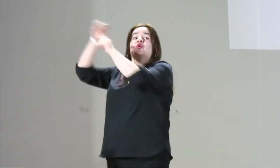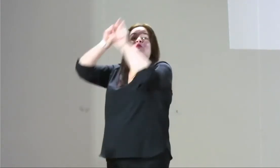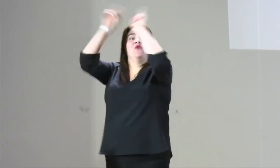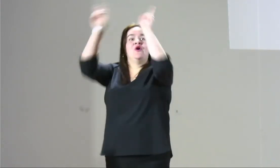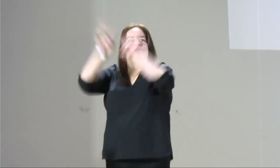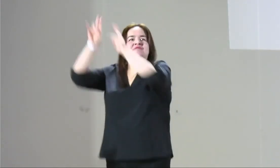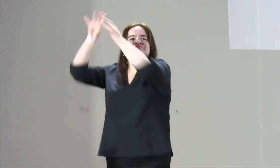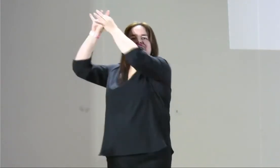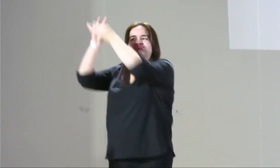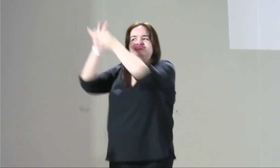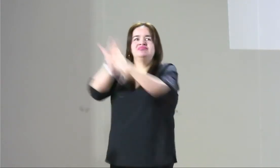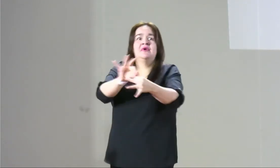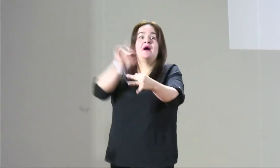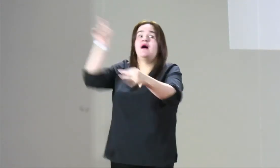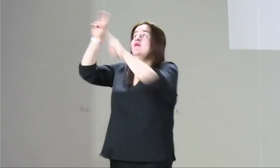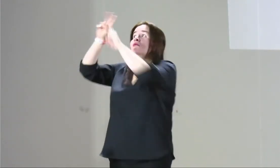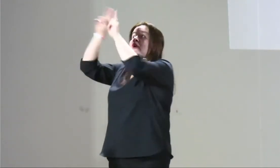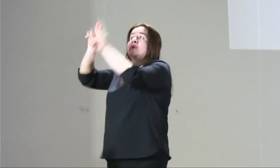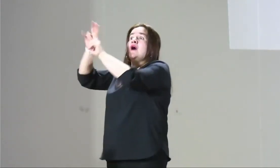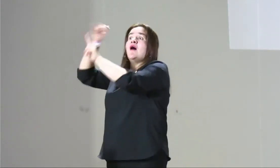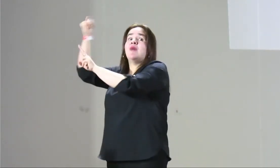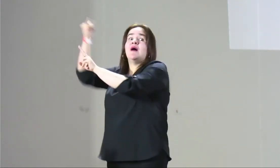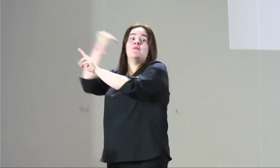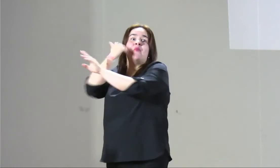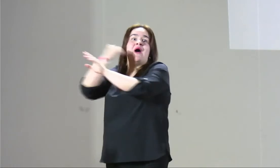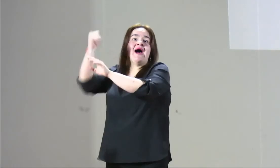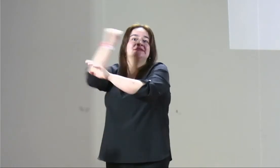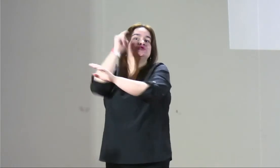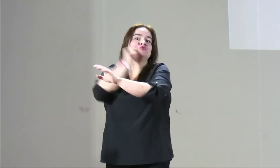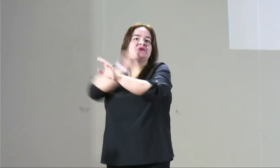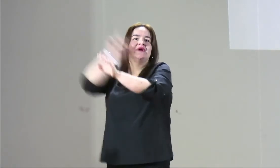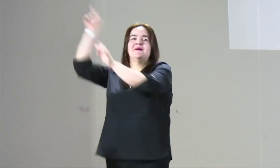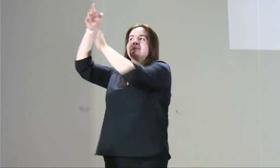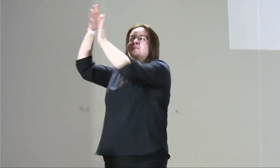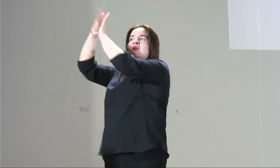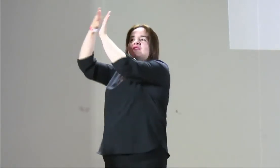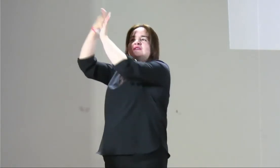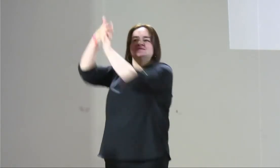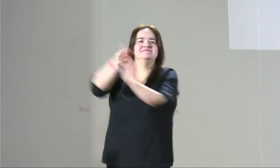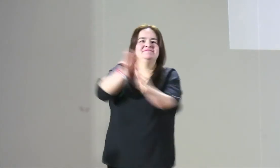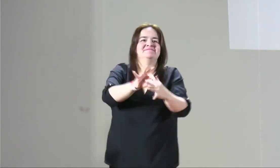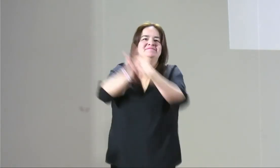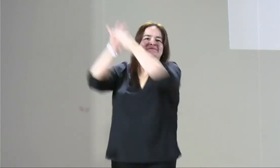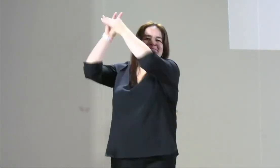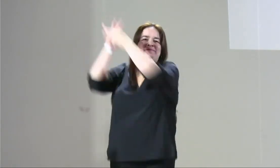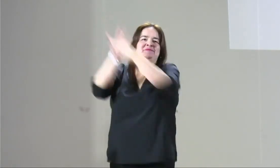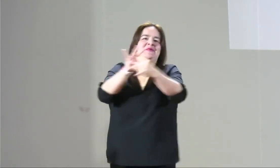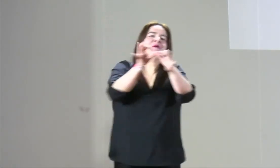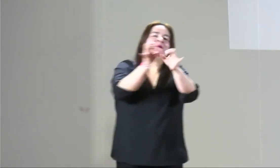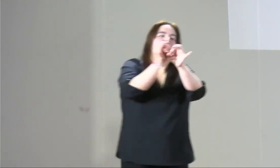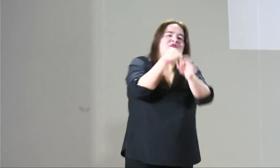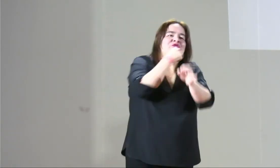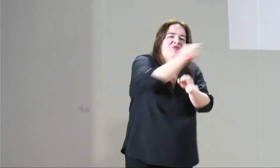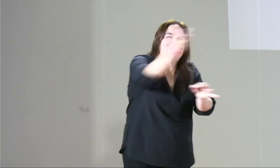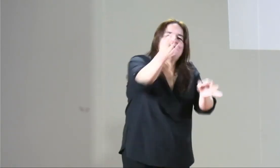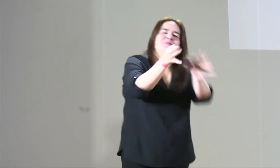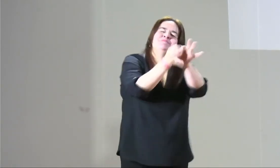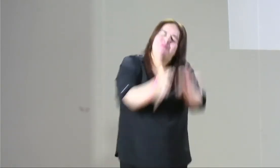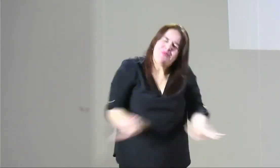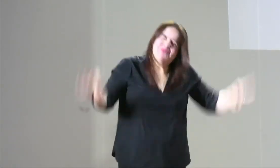asociaciones. ¿Por qué? Porque se tiene la asociación que está federada, la federación, está ligada a la federación mundial, también se tiene información a